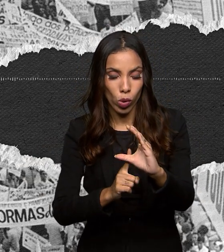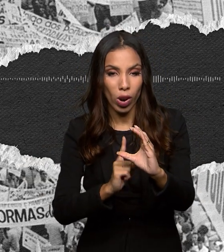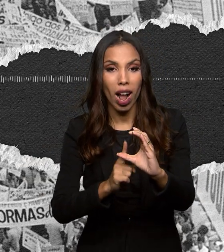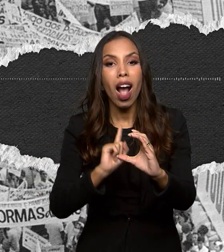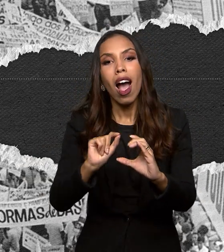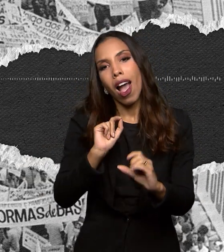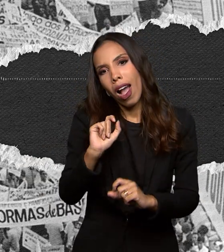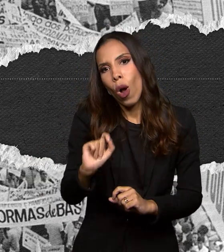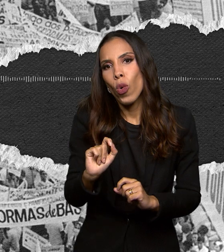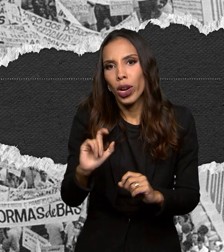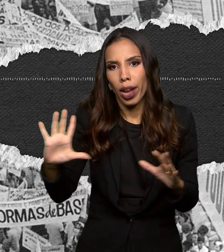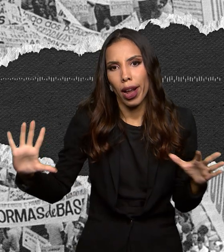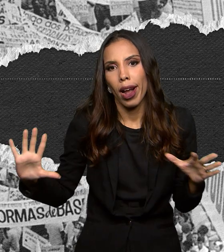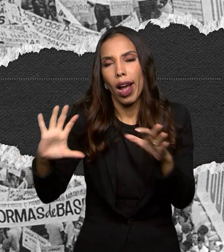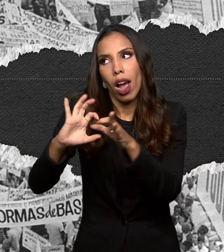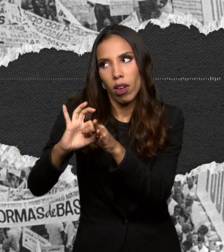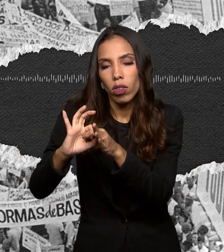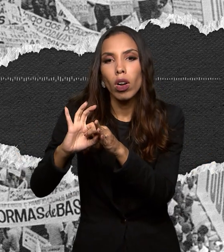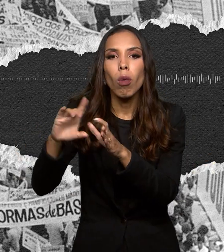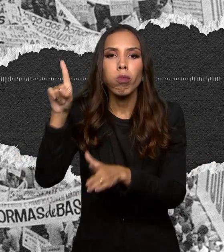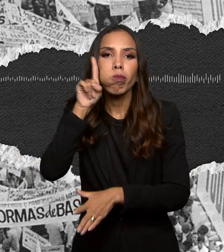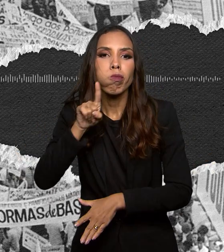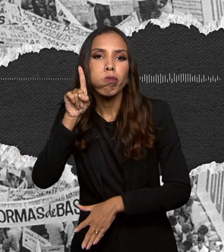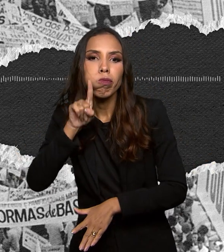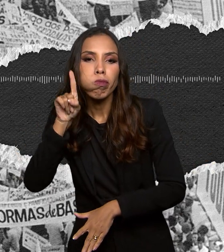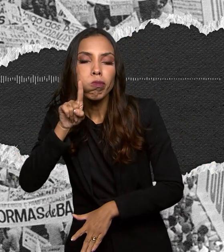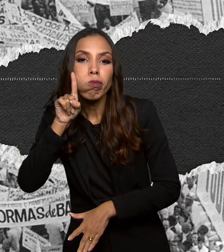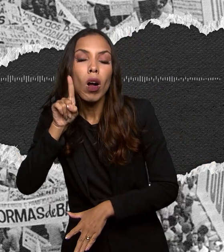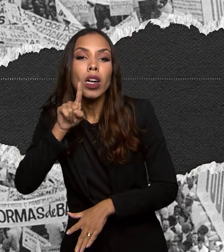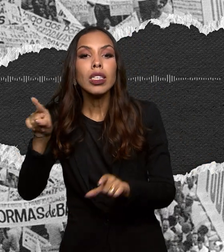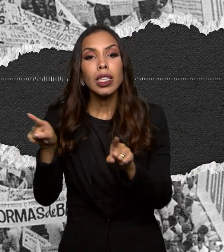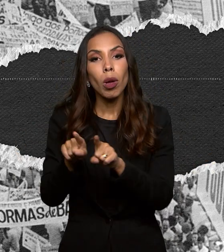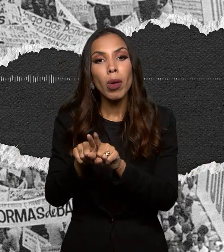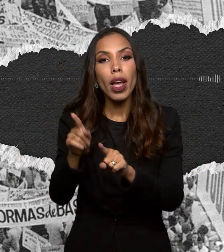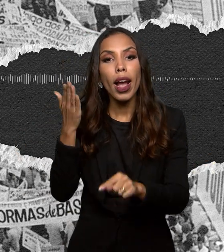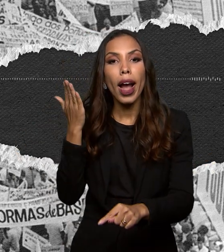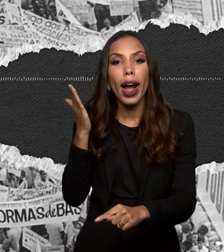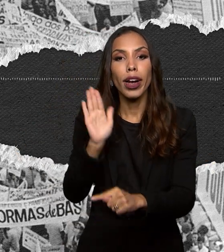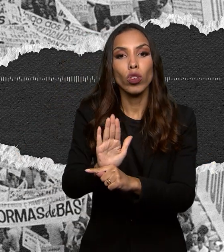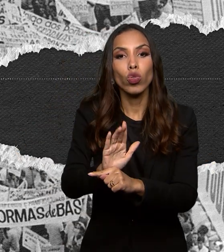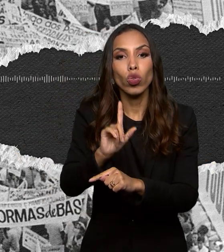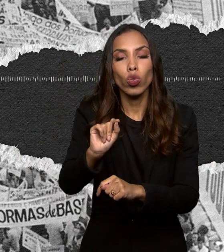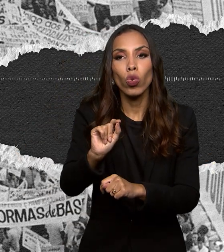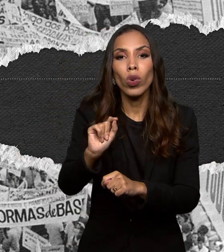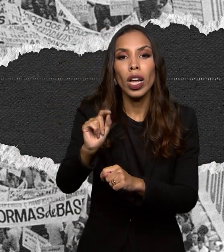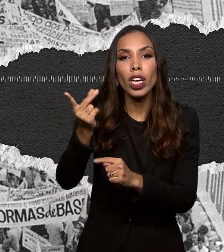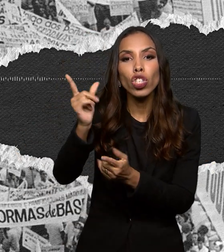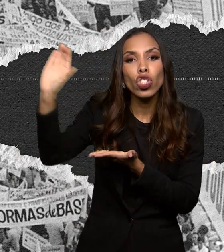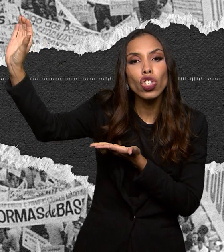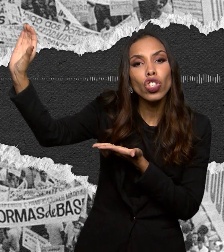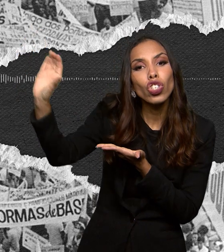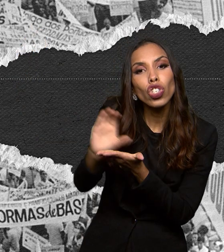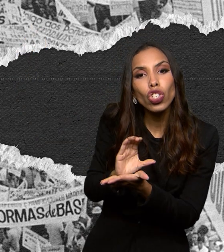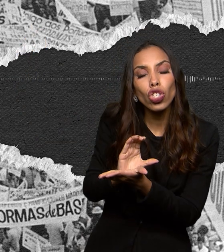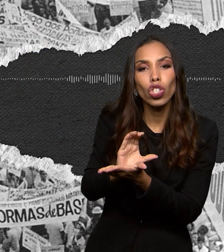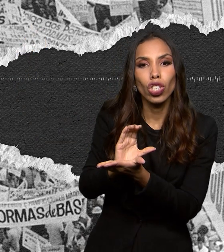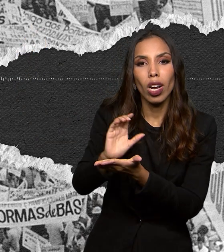aliança com os Estados Unidos e eles também eram favoráveis à entrada de capital estrangeiro para vamos dizer o que eles chamavam de promover o